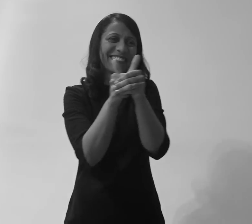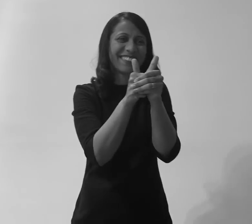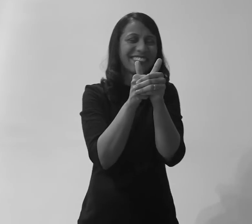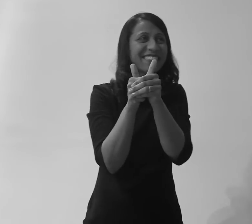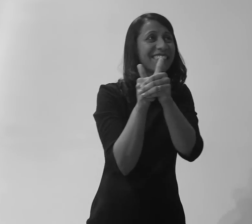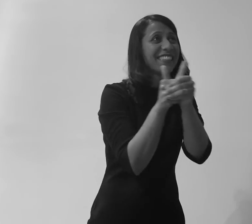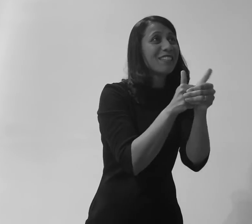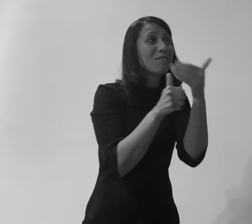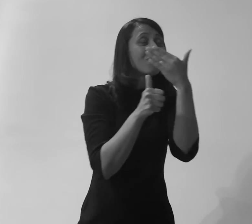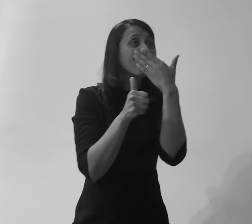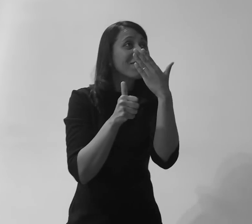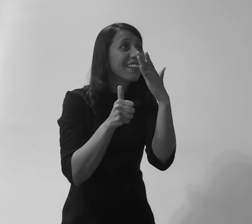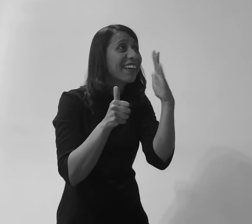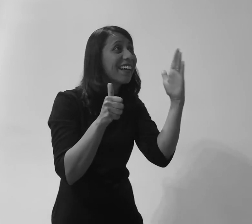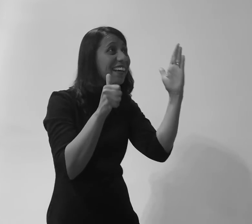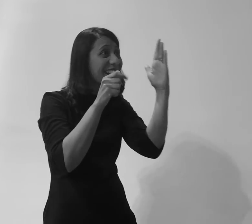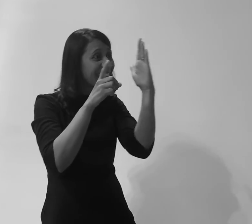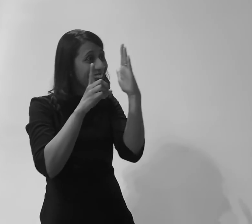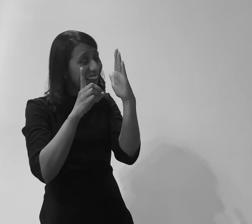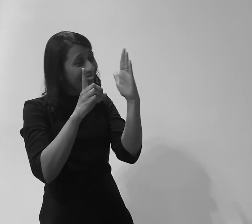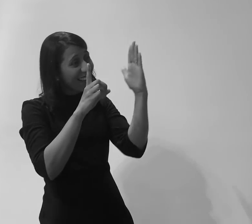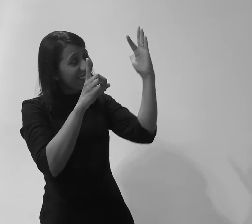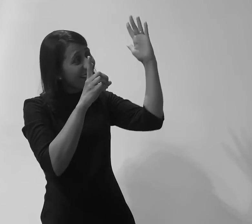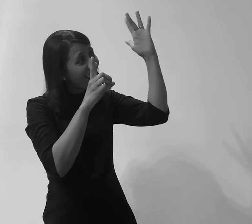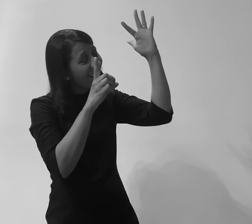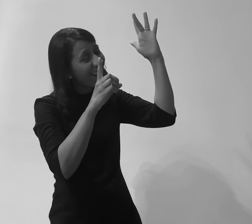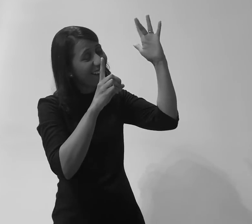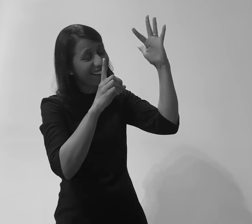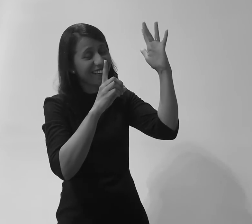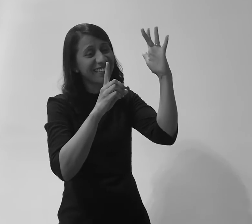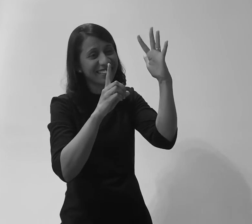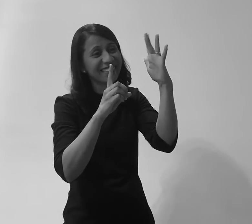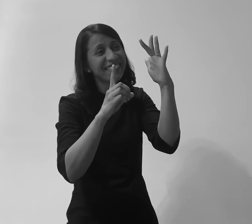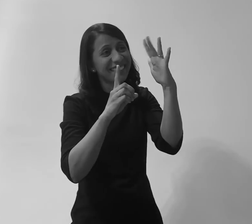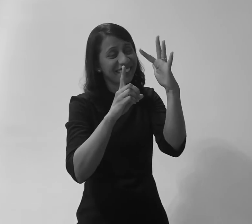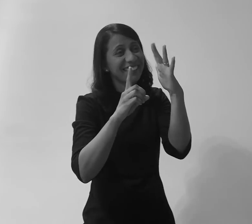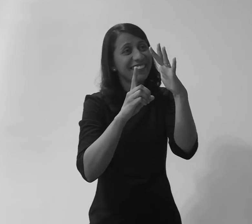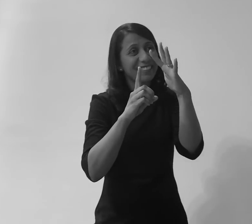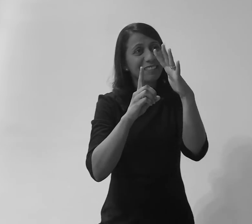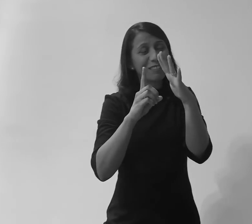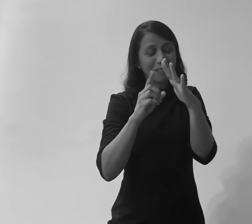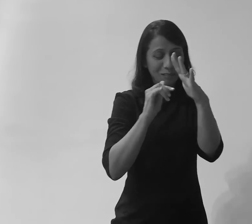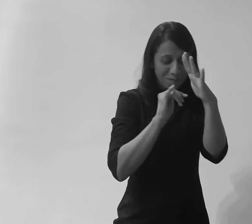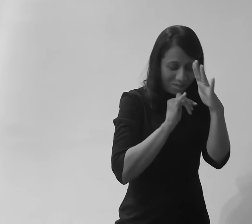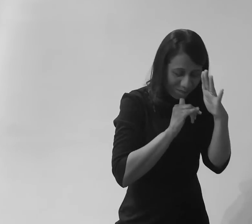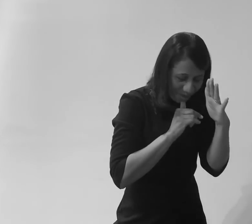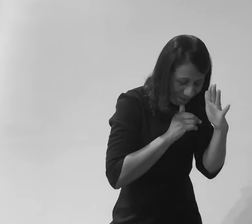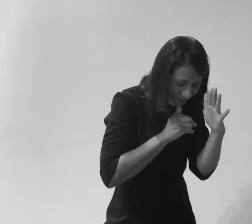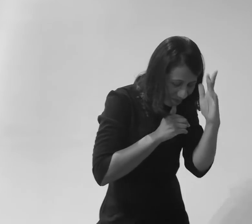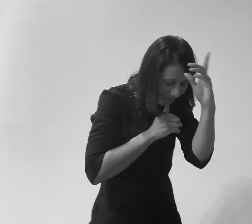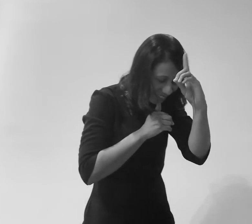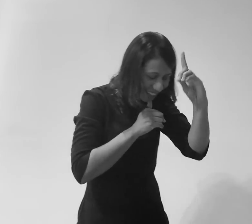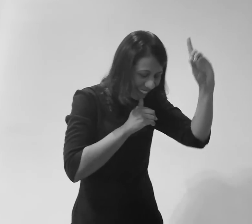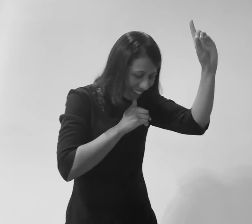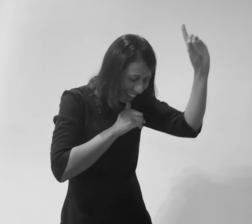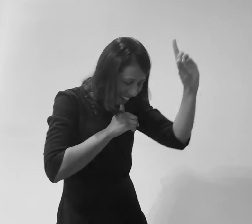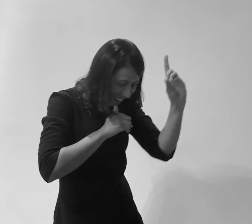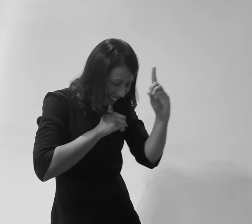Minha mão estende e resta Sou seu Deus prometido Vou enxugar suas